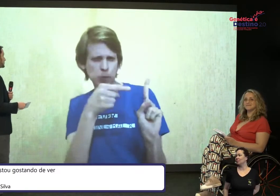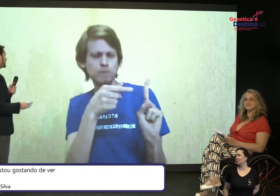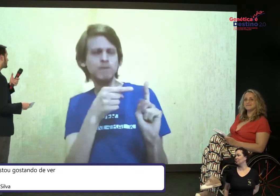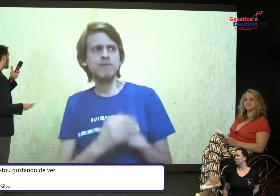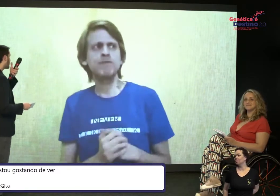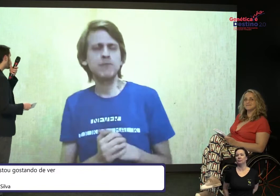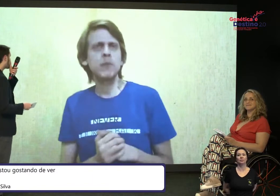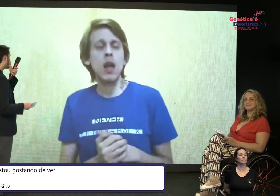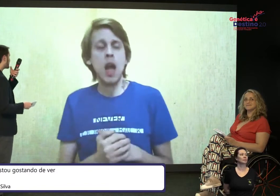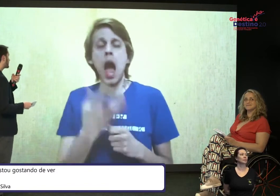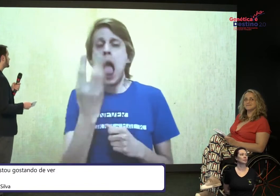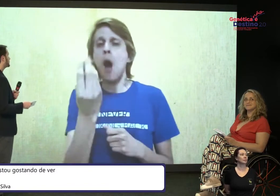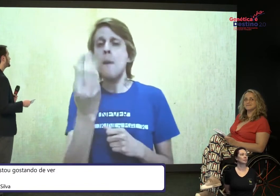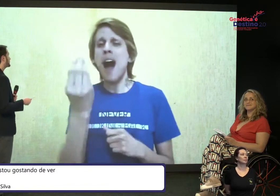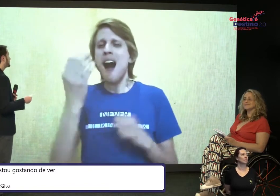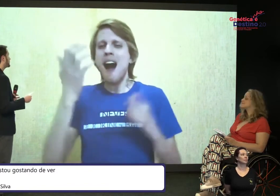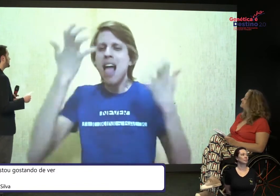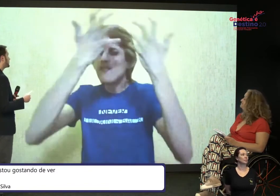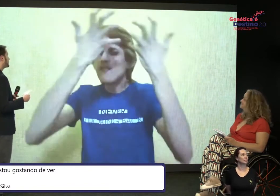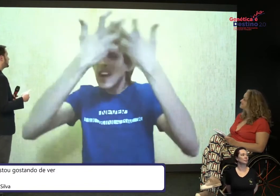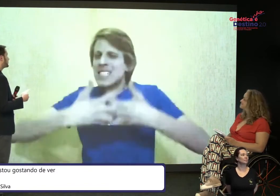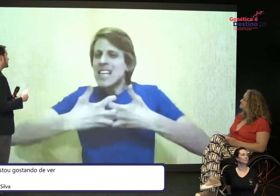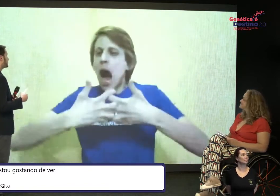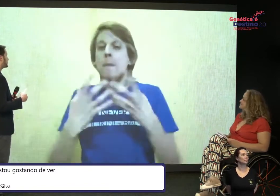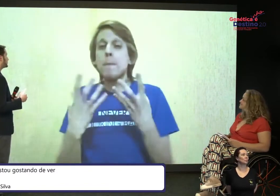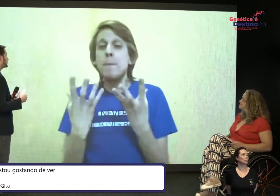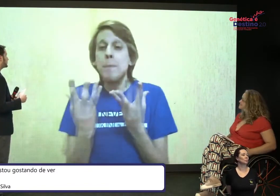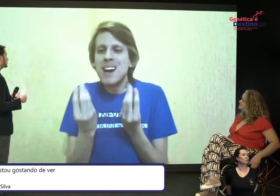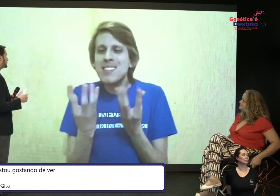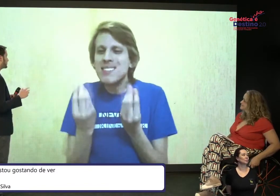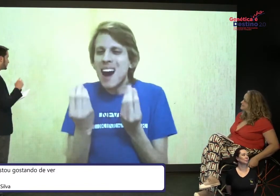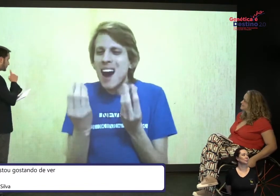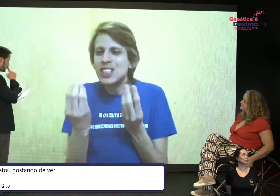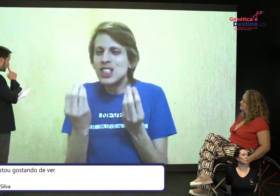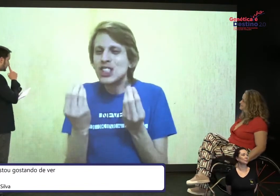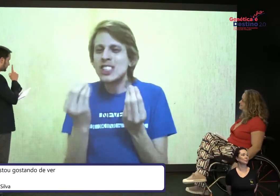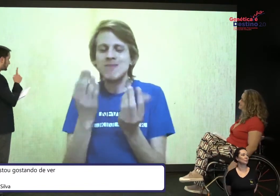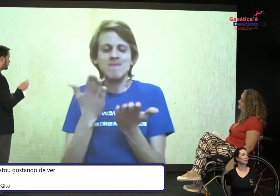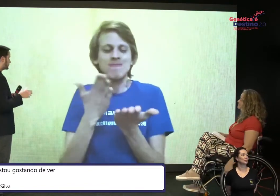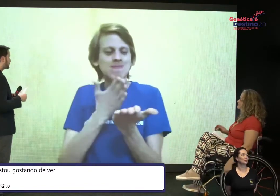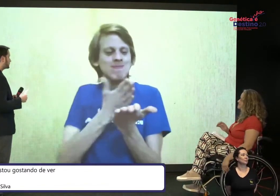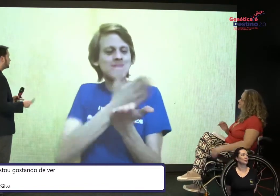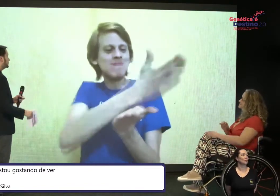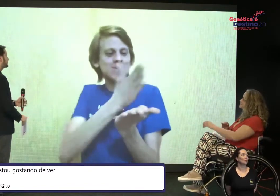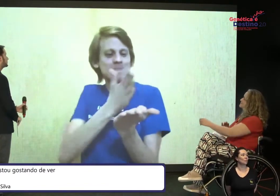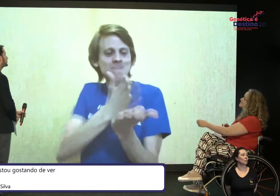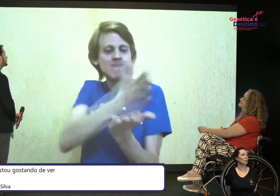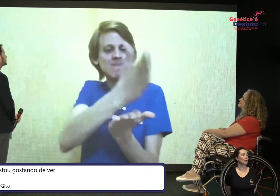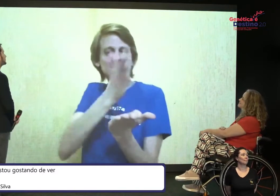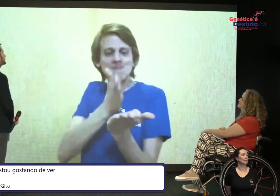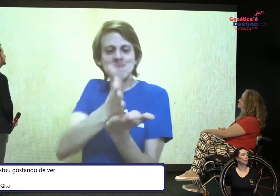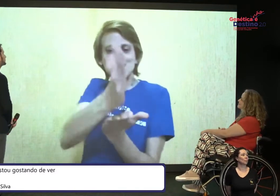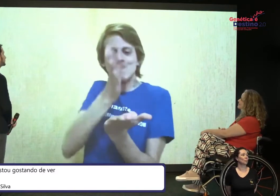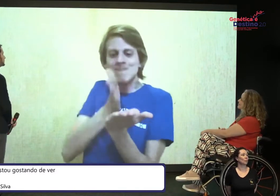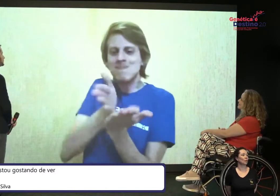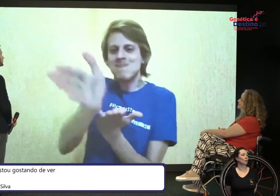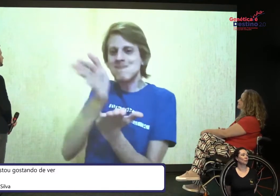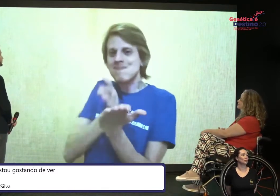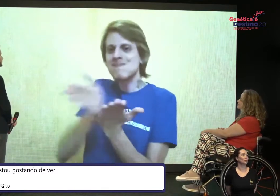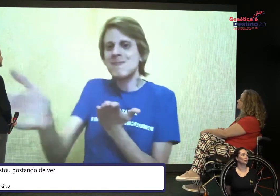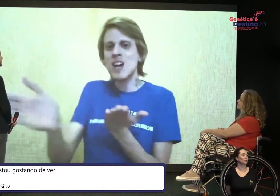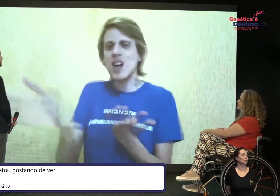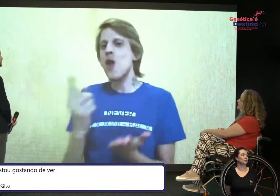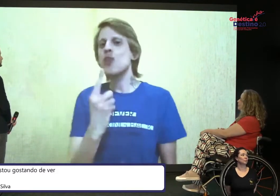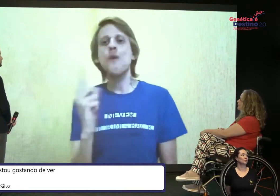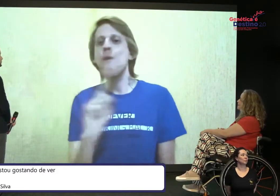o capacitismo é uma série de contextos de muitas oportunidades.